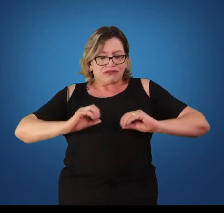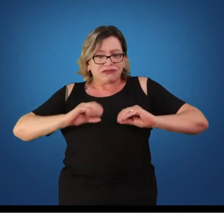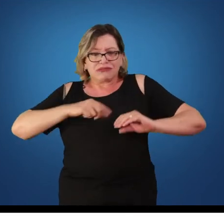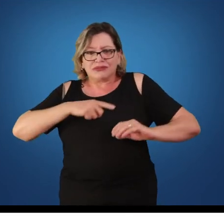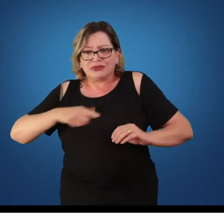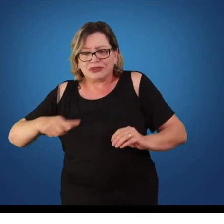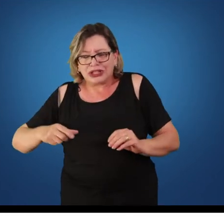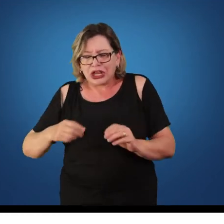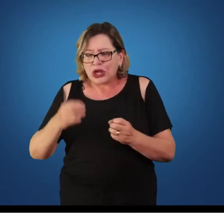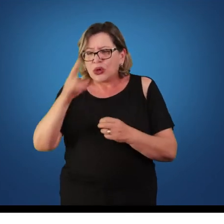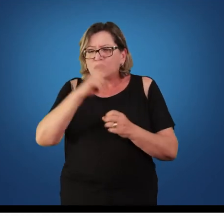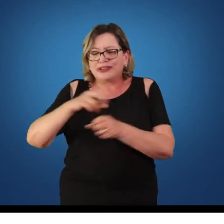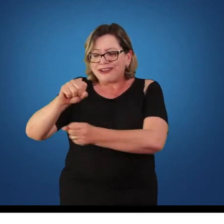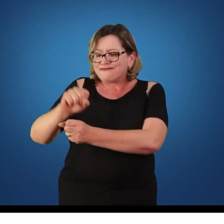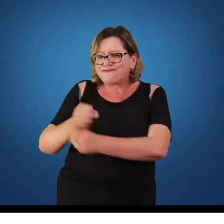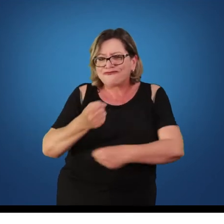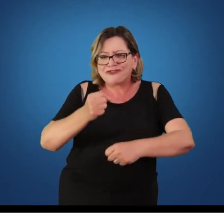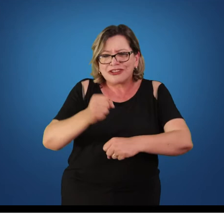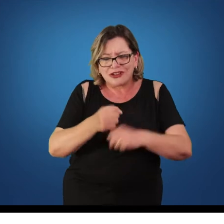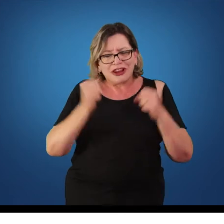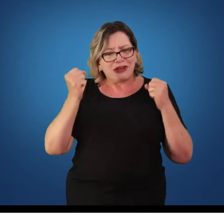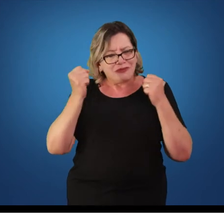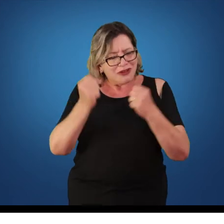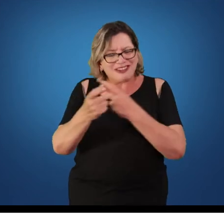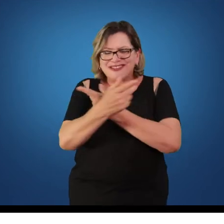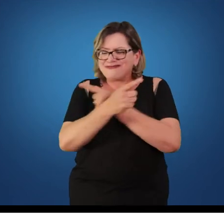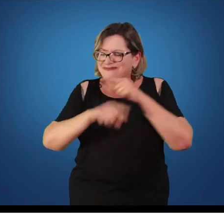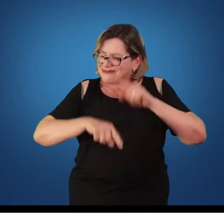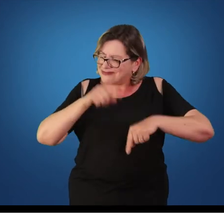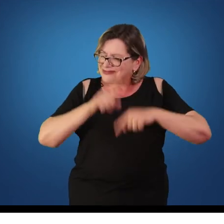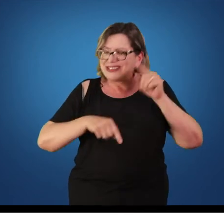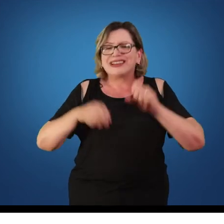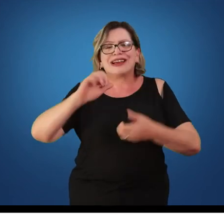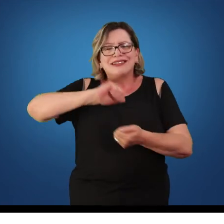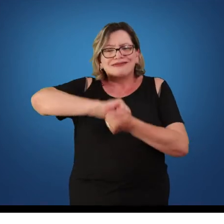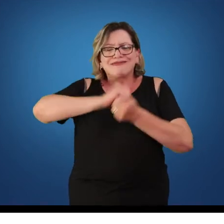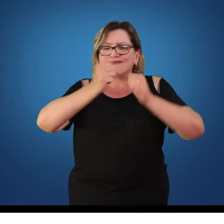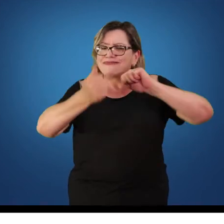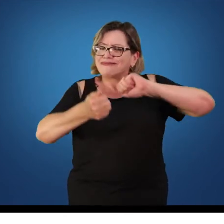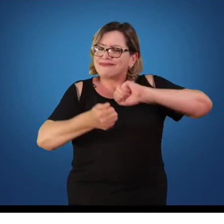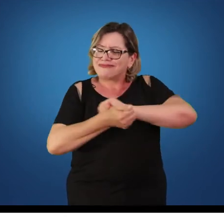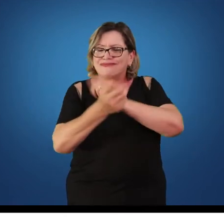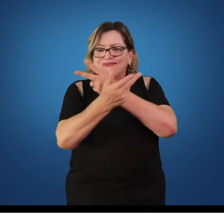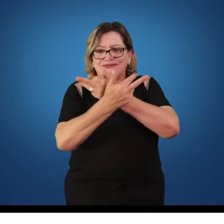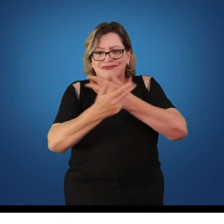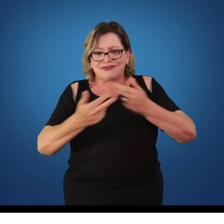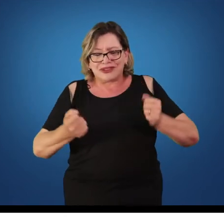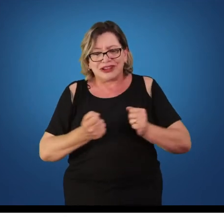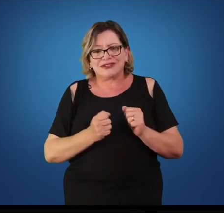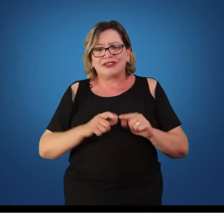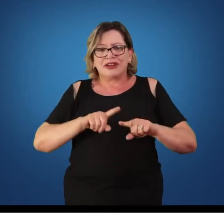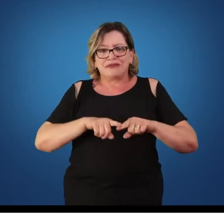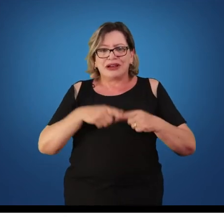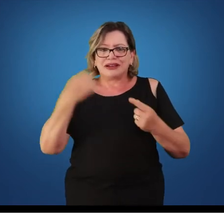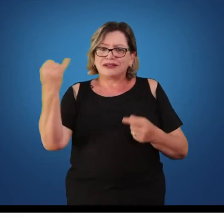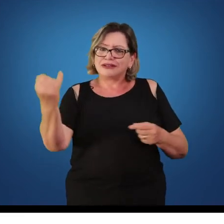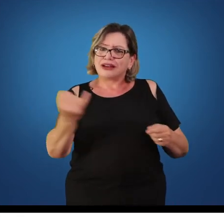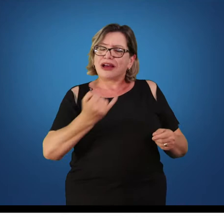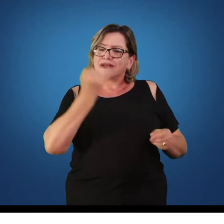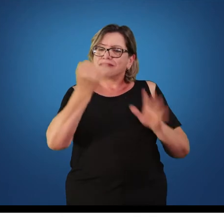cabos de vassouras. Tem várias possibilidades de a gente estar adaptando e trazendo para o contexto da escola. Porém, é importante apresentar para os alunos o